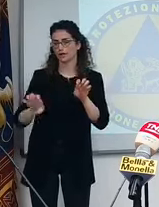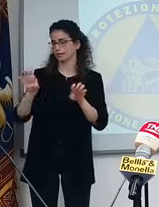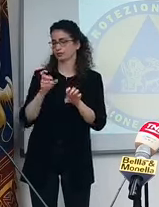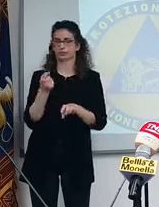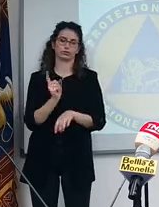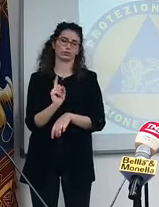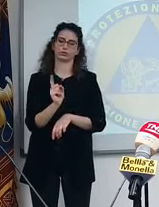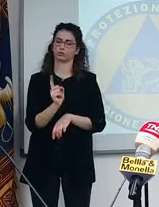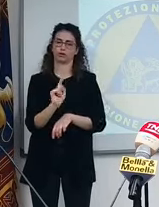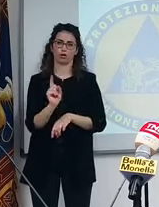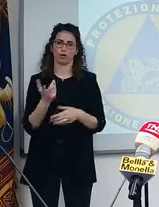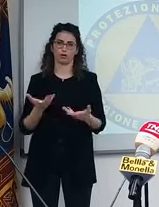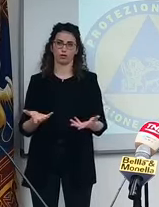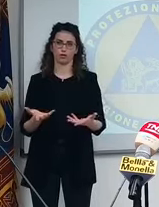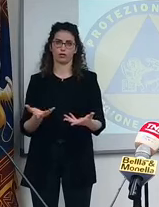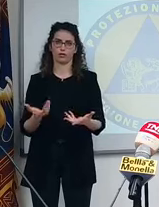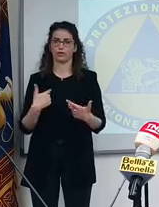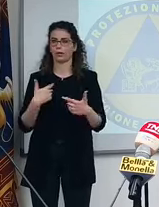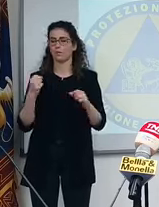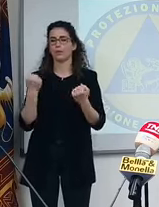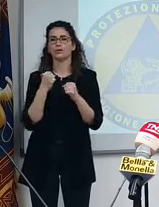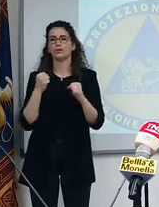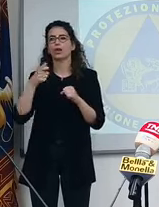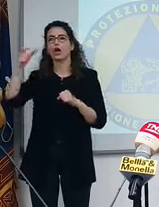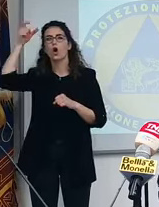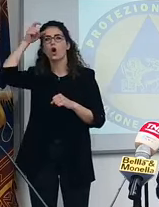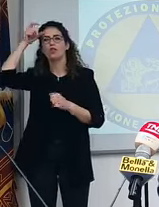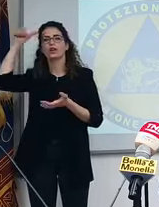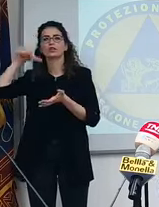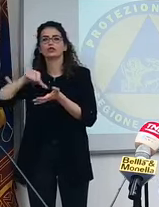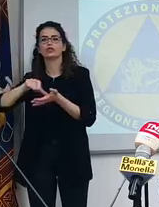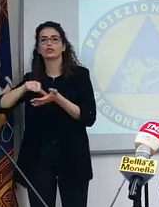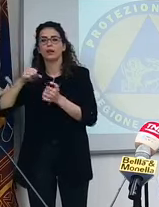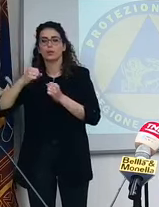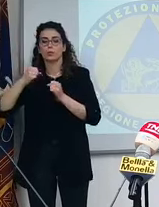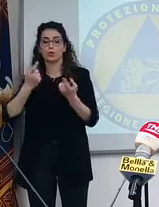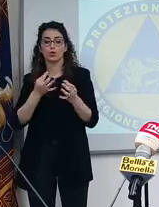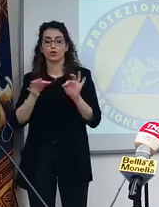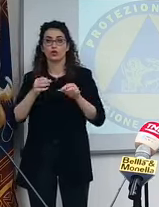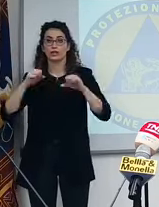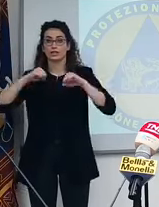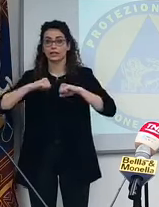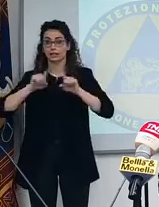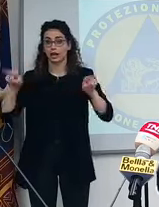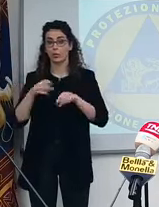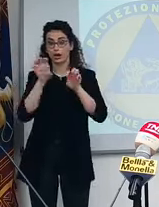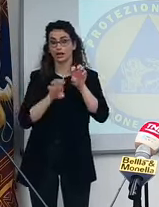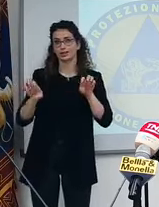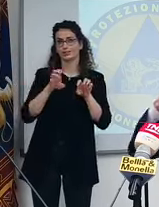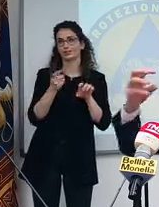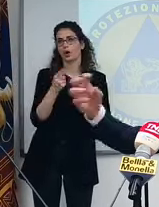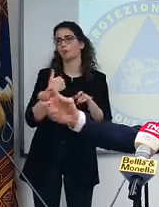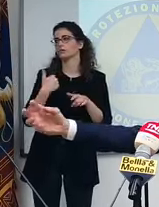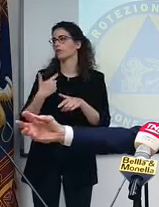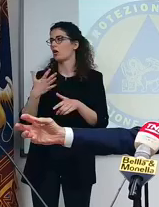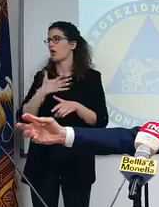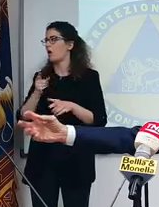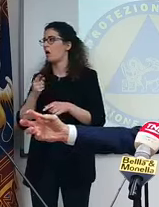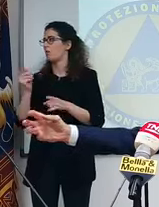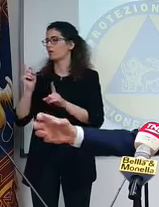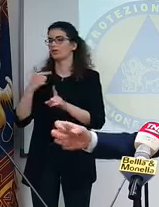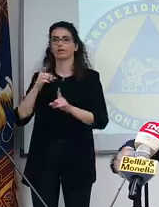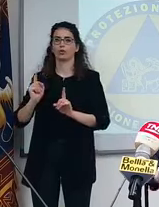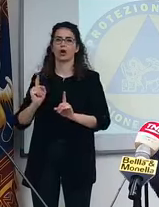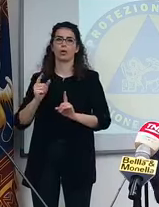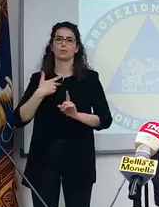centrale possa gestire la sanità come la gestiamo noi. ma non perché siano degli incapaci, perché ci puoi mettere chiunque, la catena decisionale è talmente